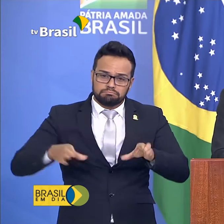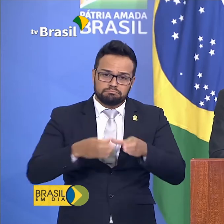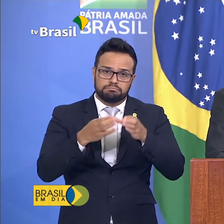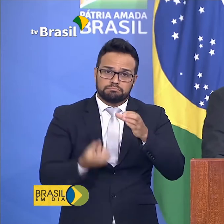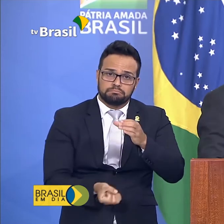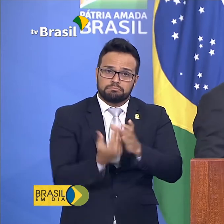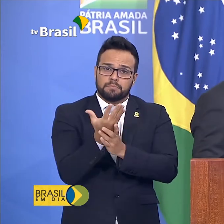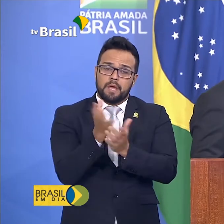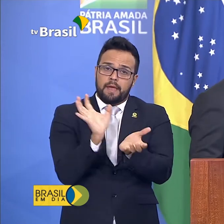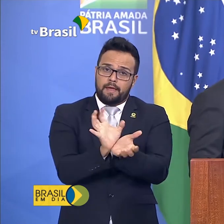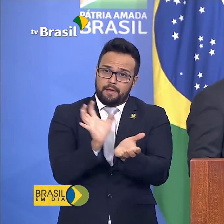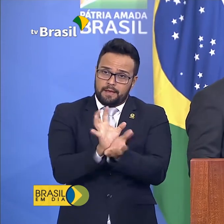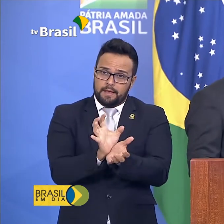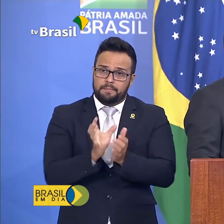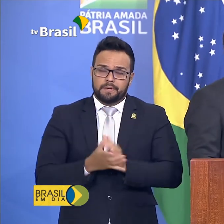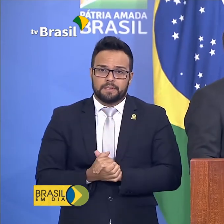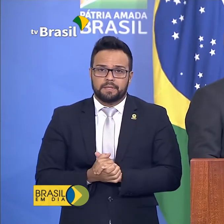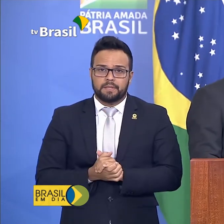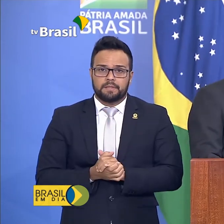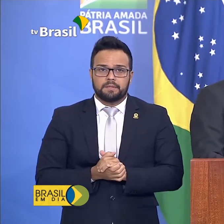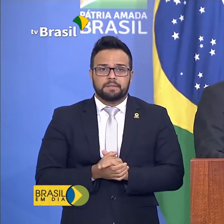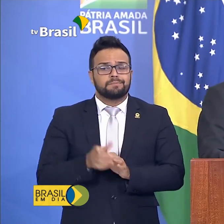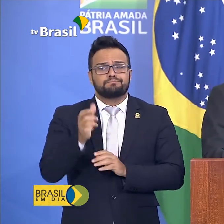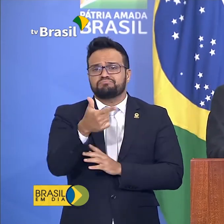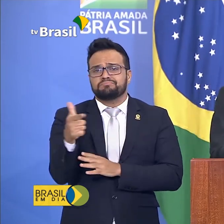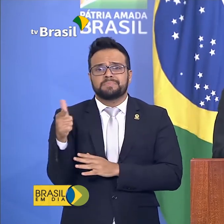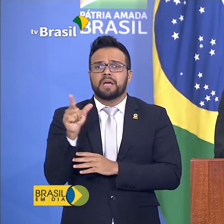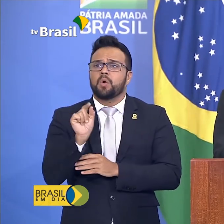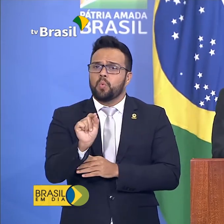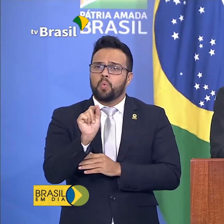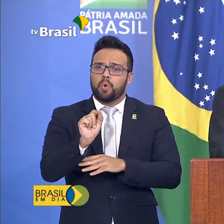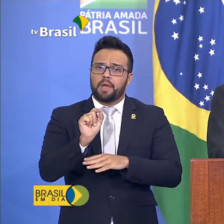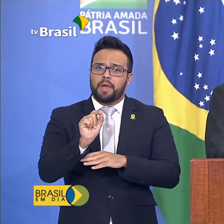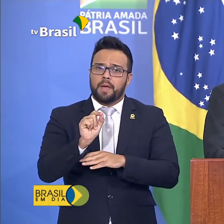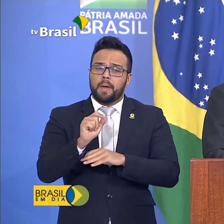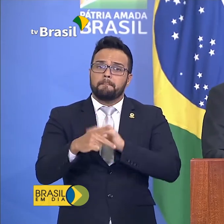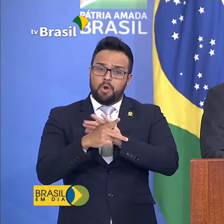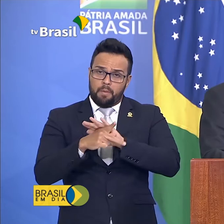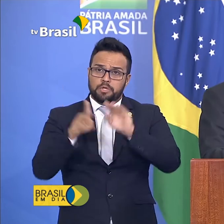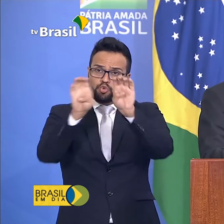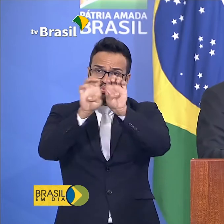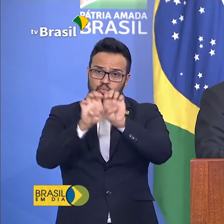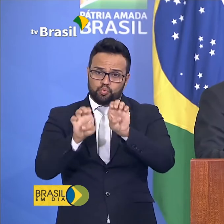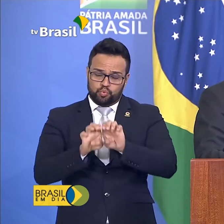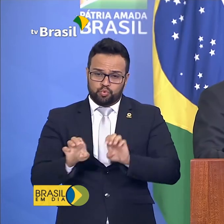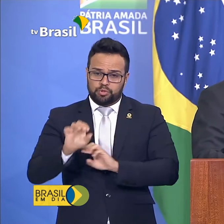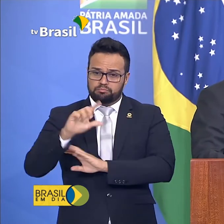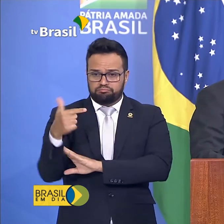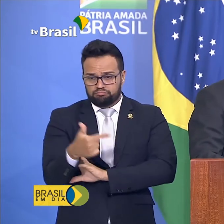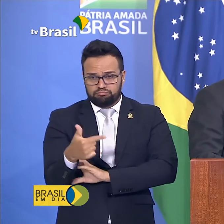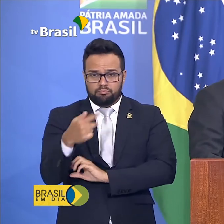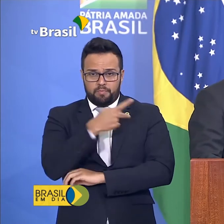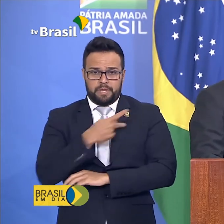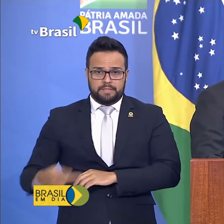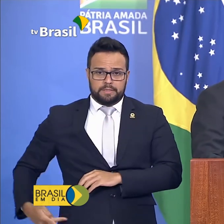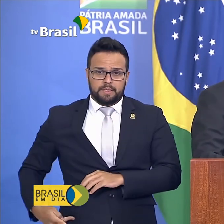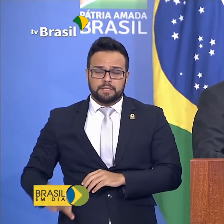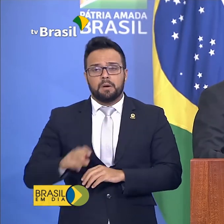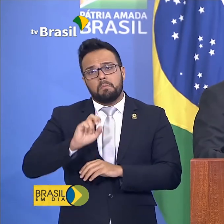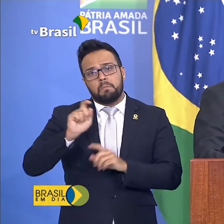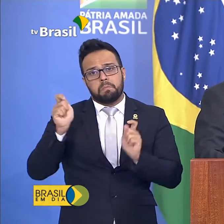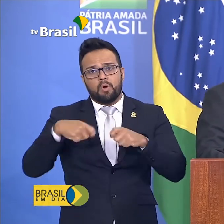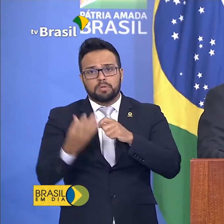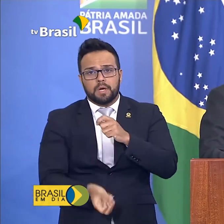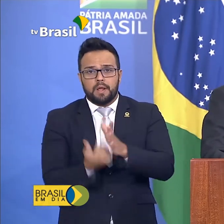qualquer ônus para nós, porque ele vai usar a própria estrutura da vice-presidência para levar avante, então, são propostas